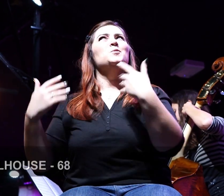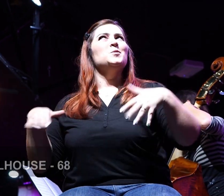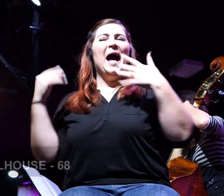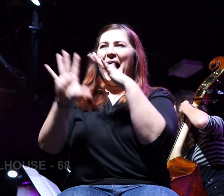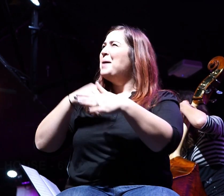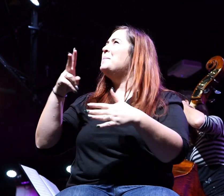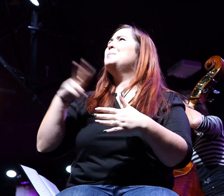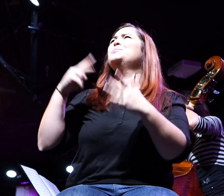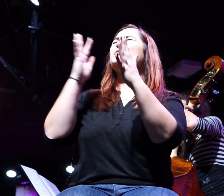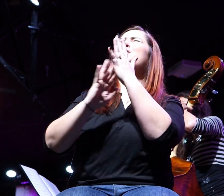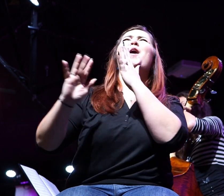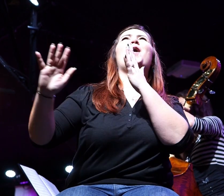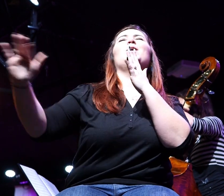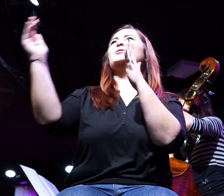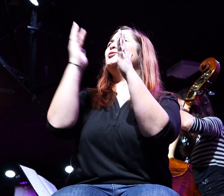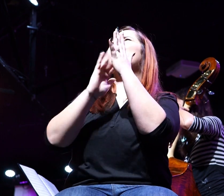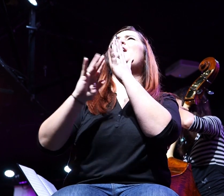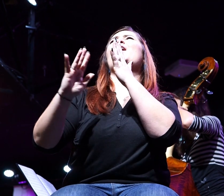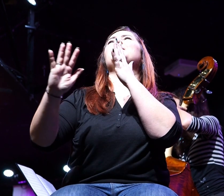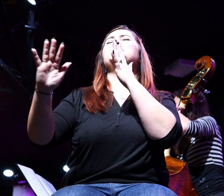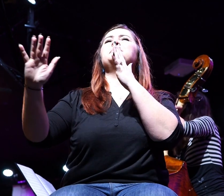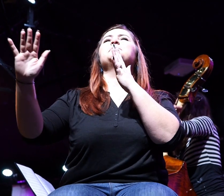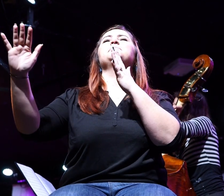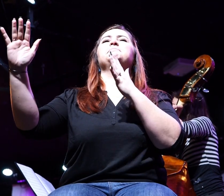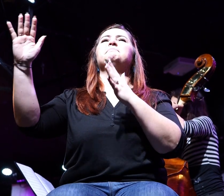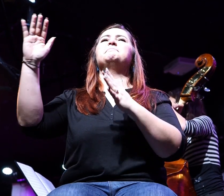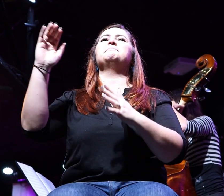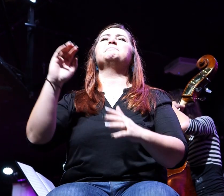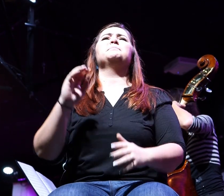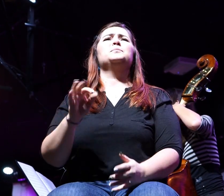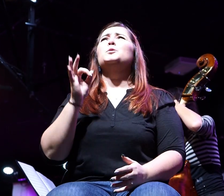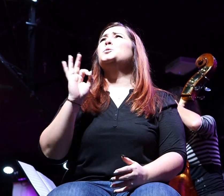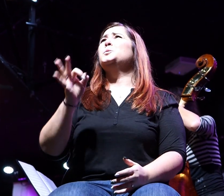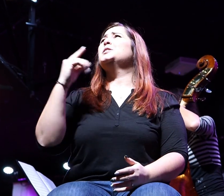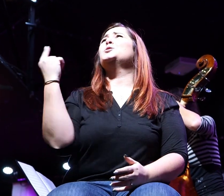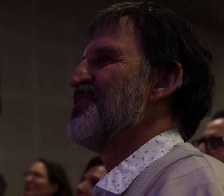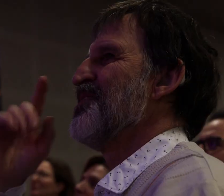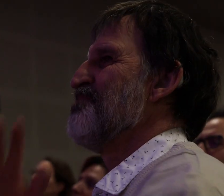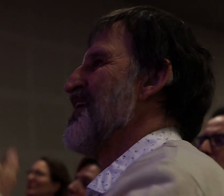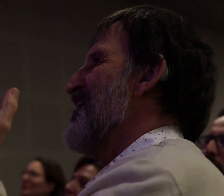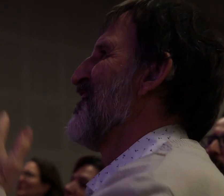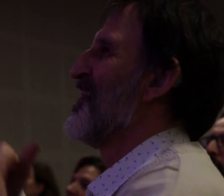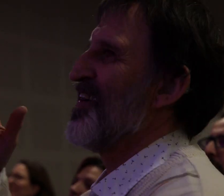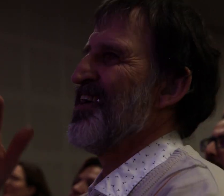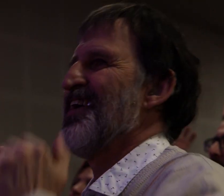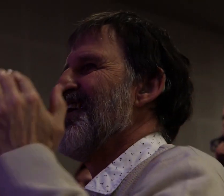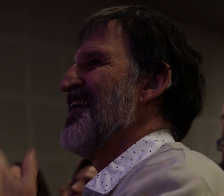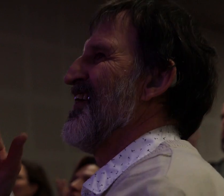ô mon âme, chante mon âme, oui toujours le bonheur et la grâce,